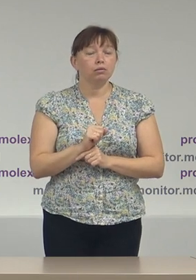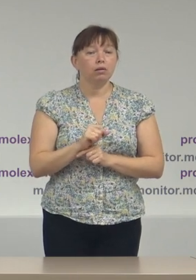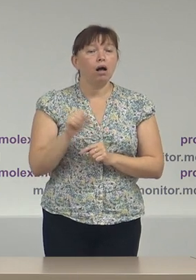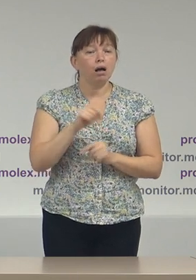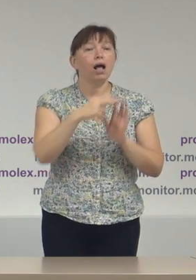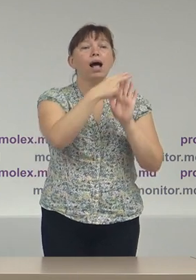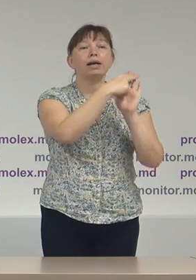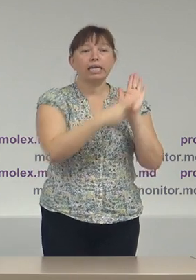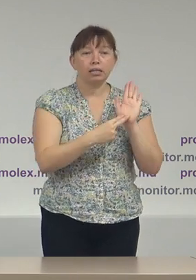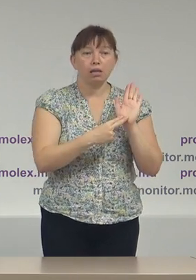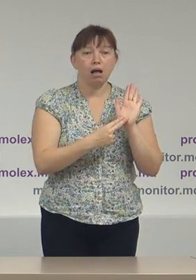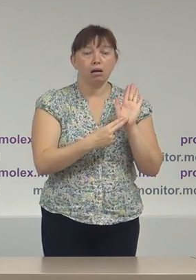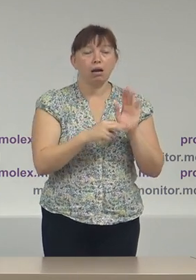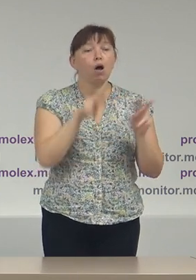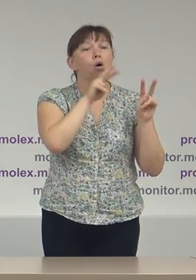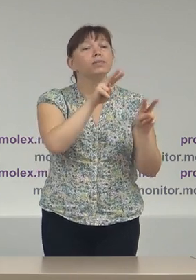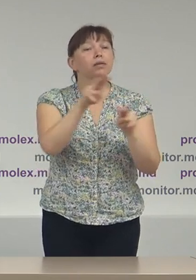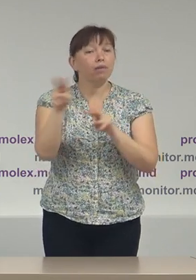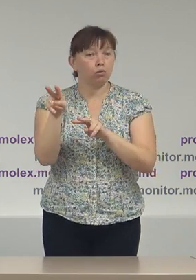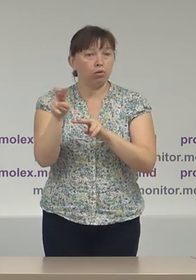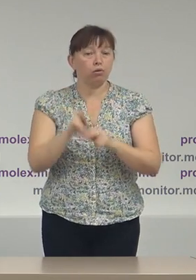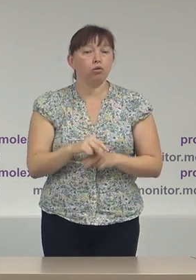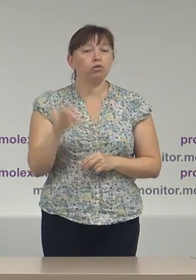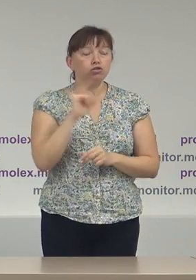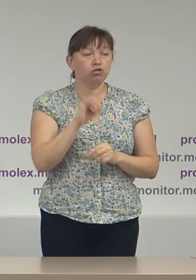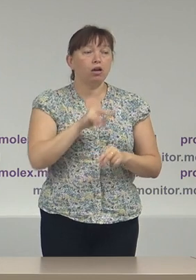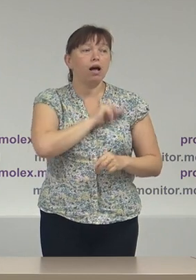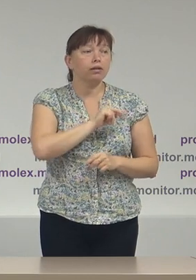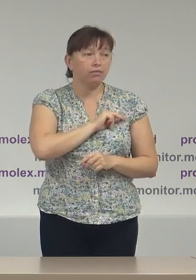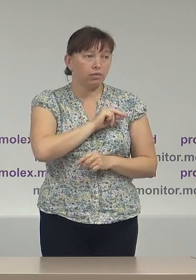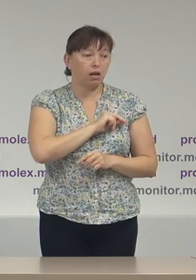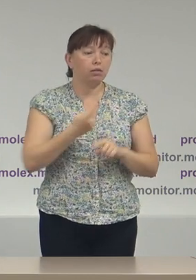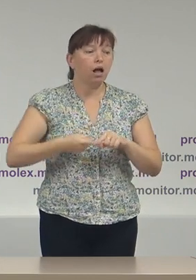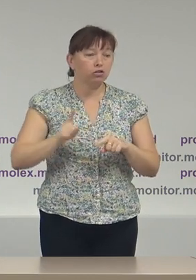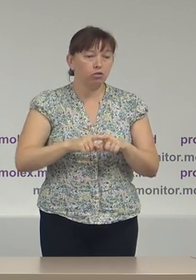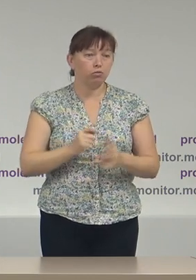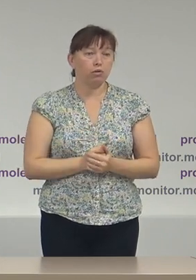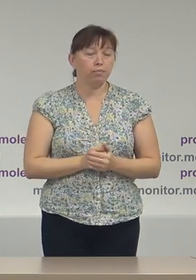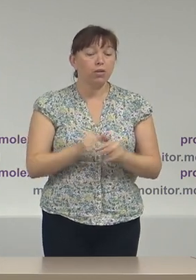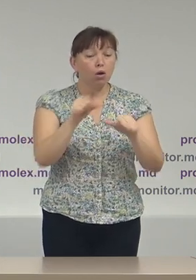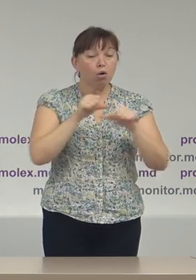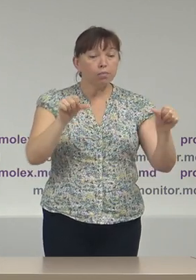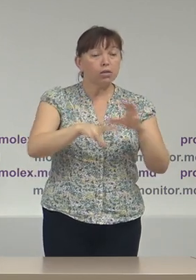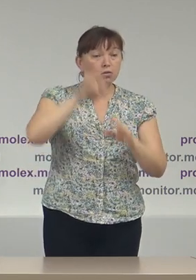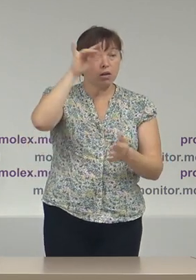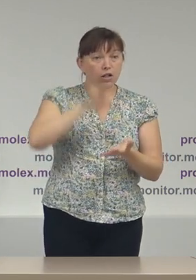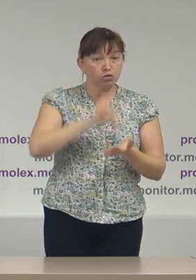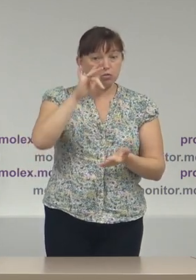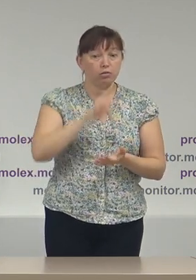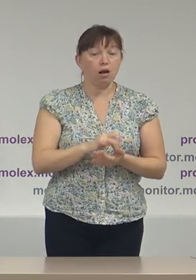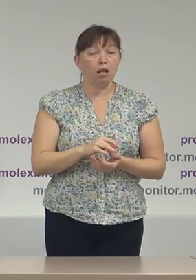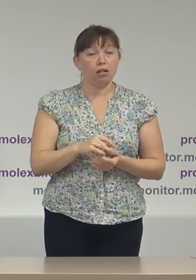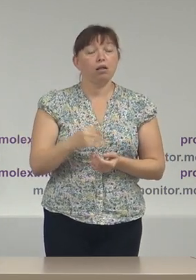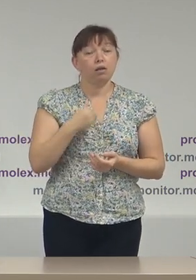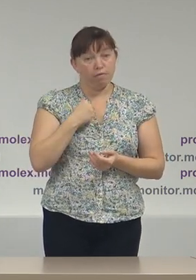acreditarea observatorilor și activitatea acestor. Comisia Electorală Centrală, și aici